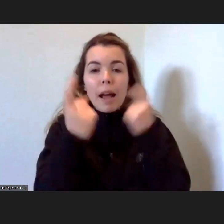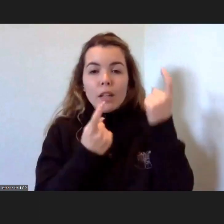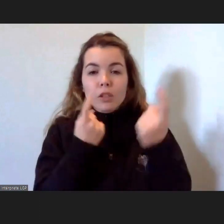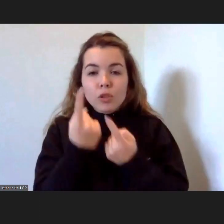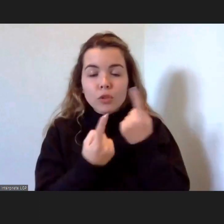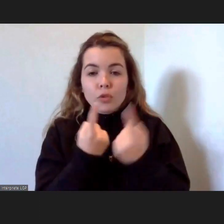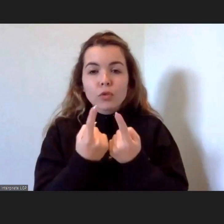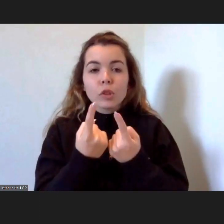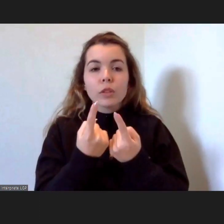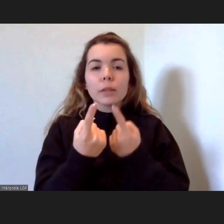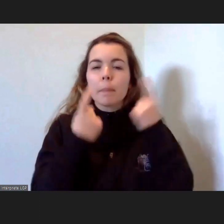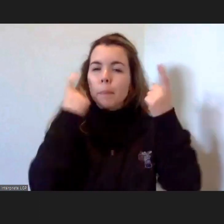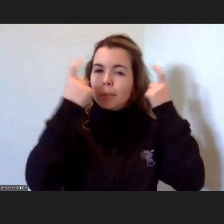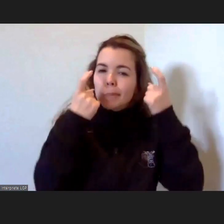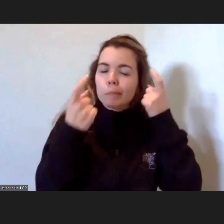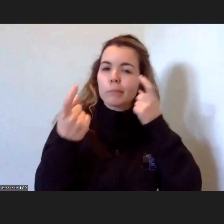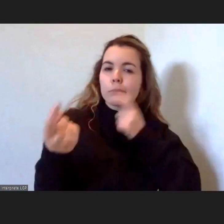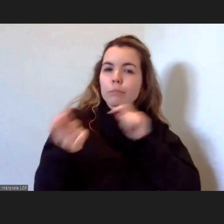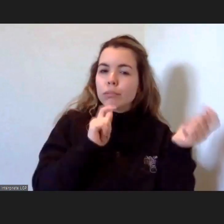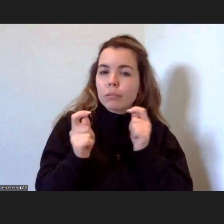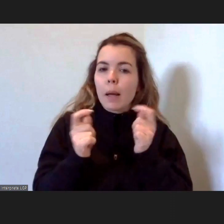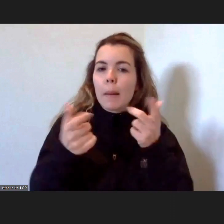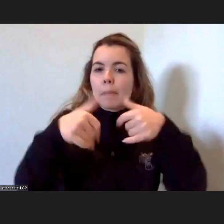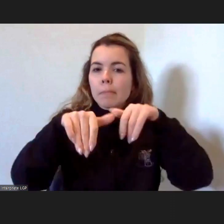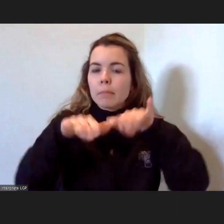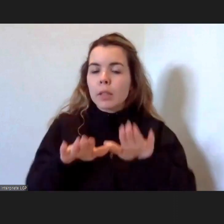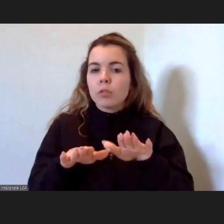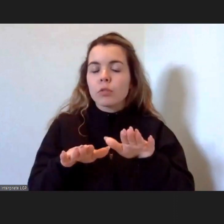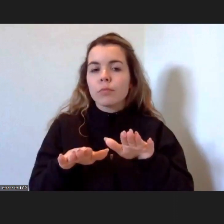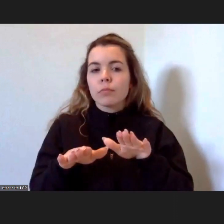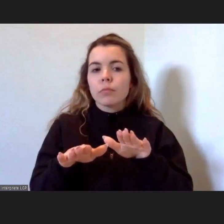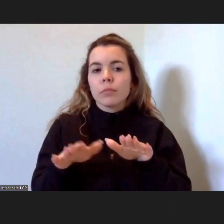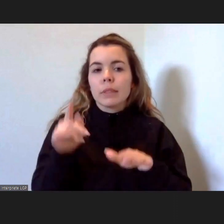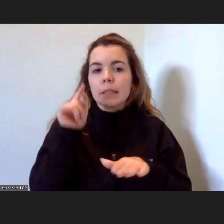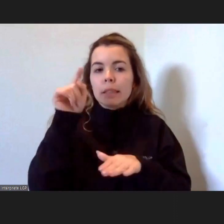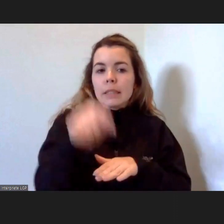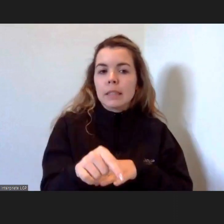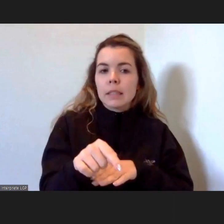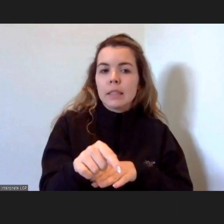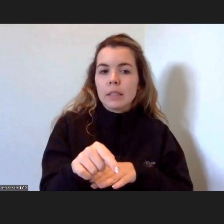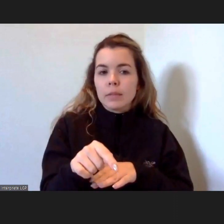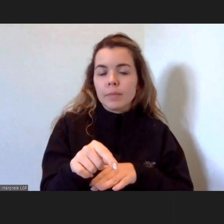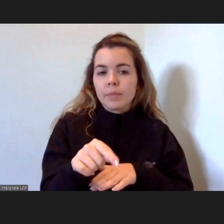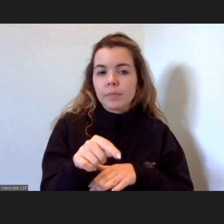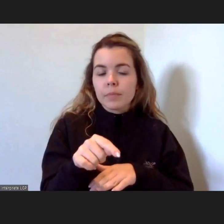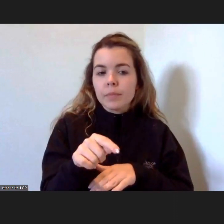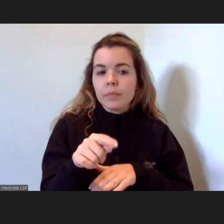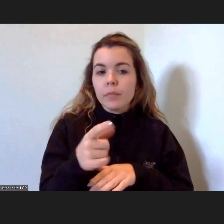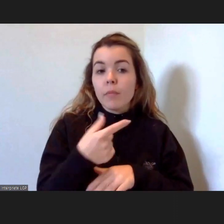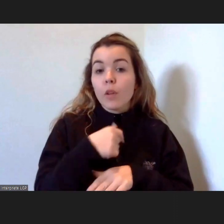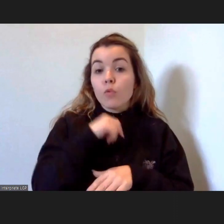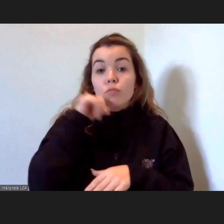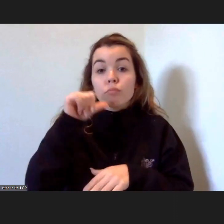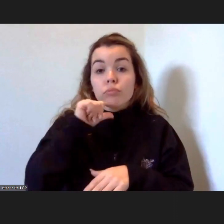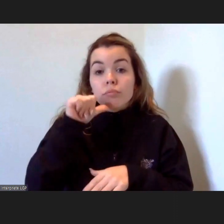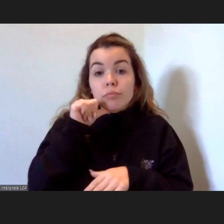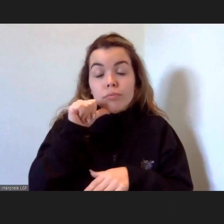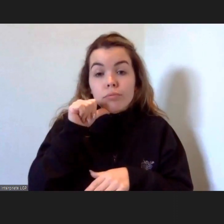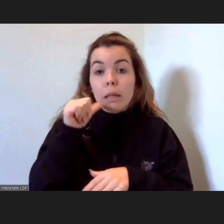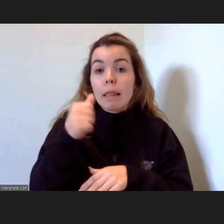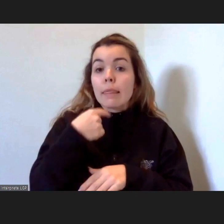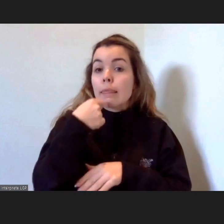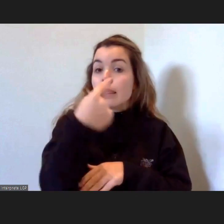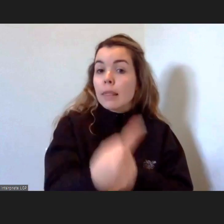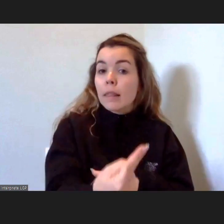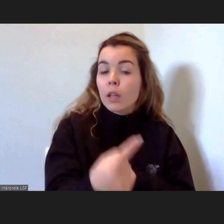discussão mas se calhar aqui aquilo que muitas vezes aquilo que é dito ou que